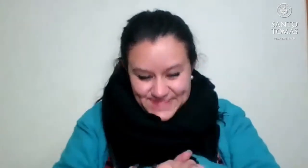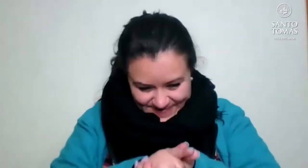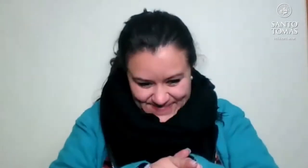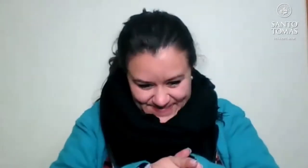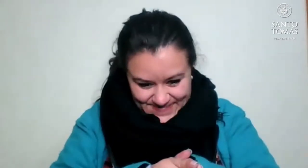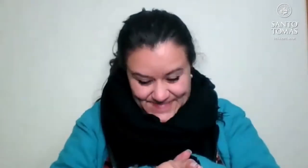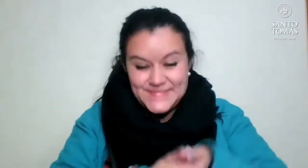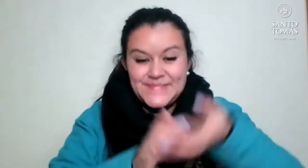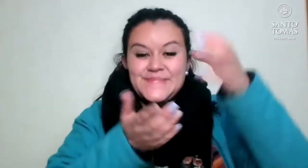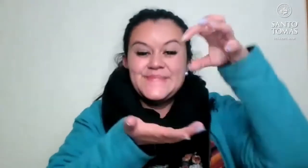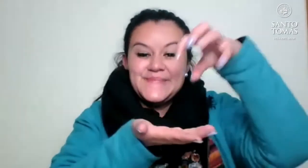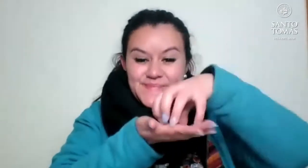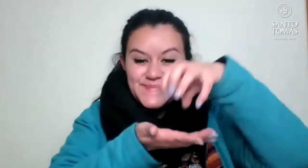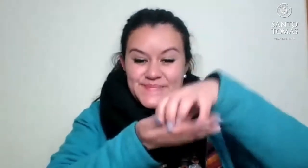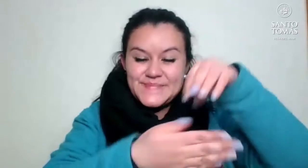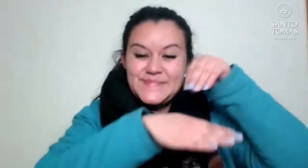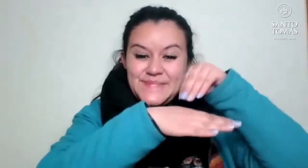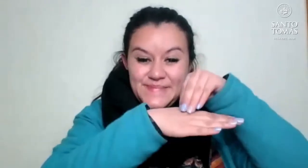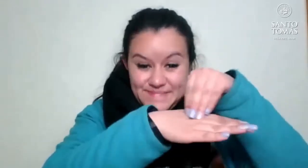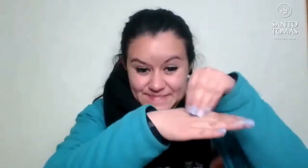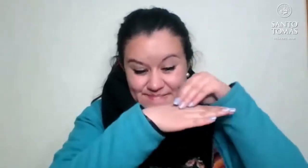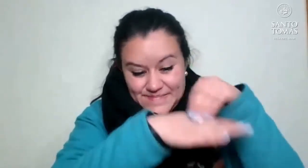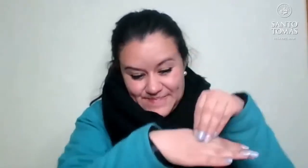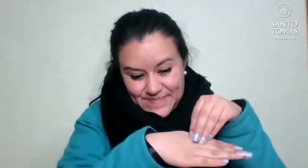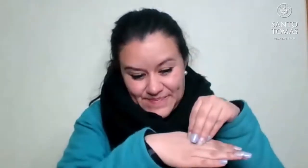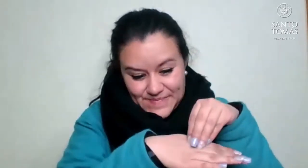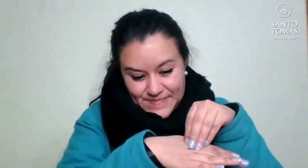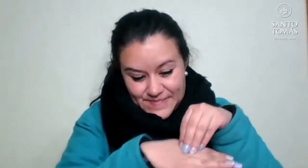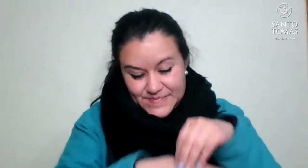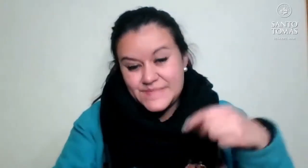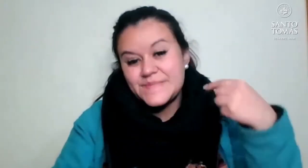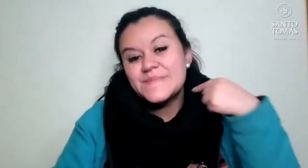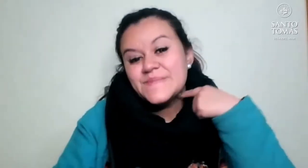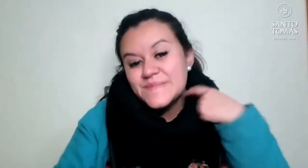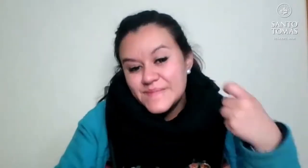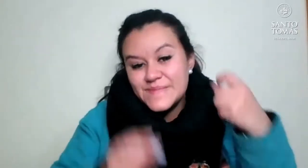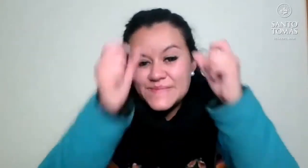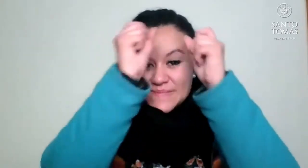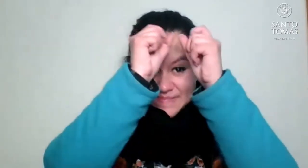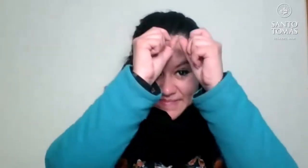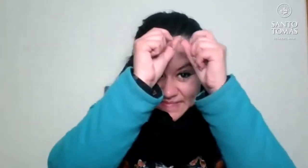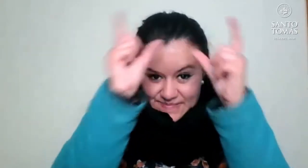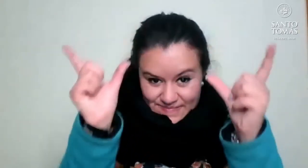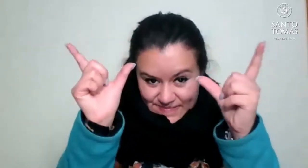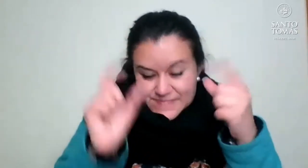de aquí de Marga, Marga. Ciudades de Marga, Marga. Tenemos Quilpue.